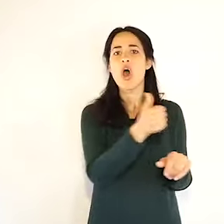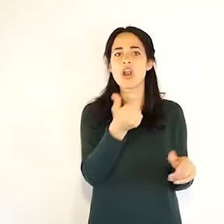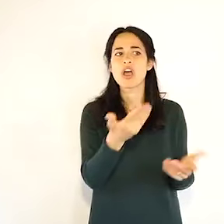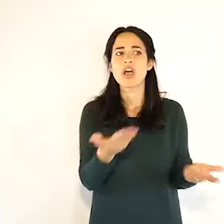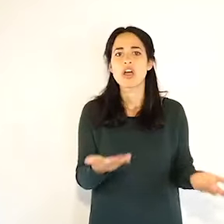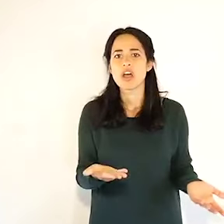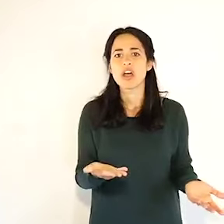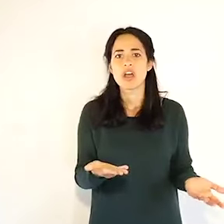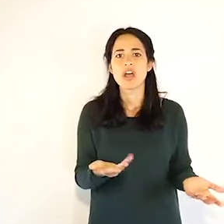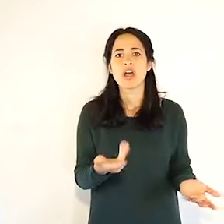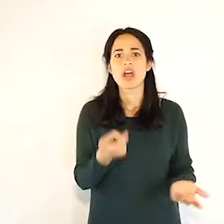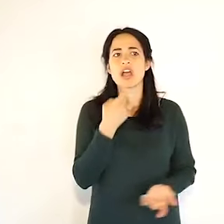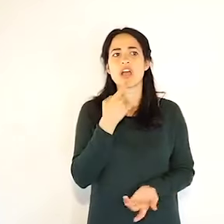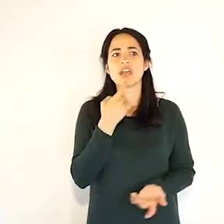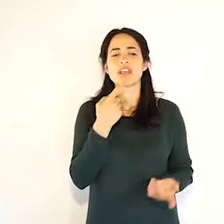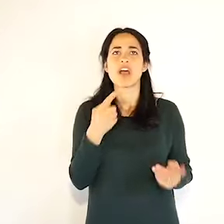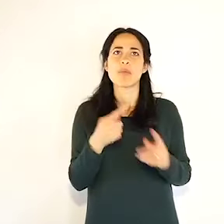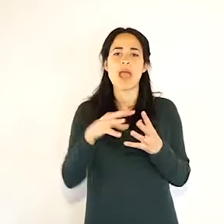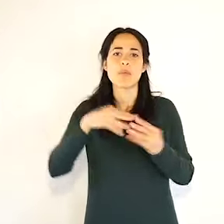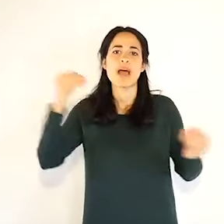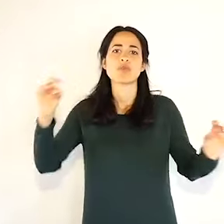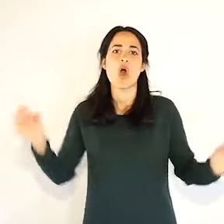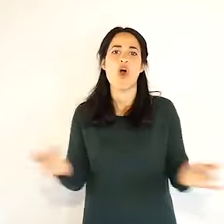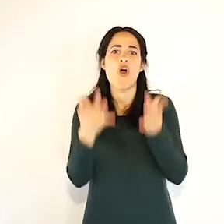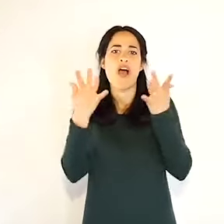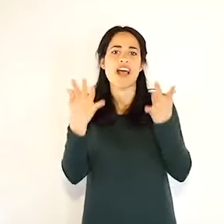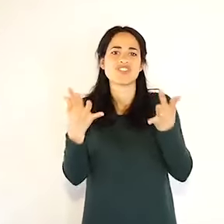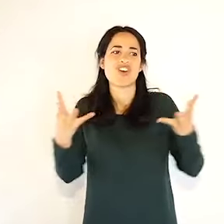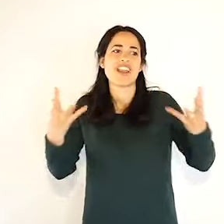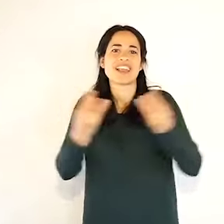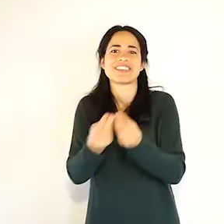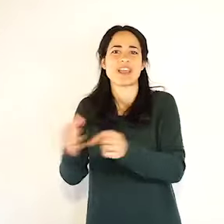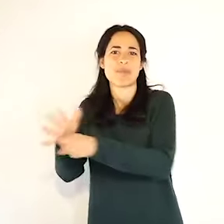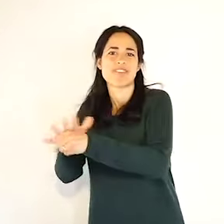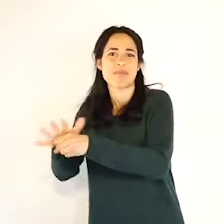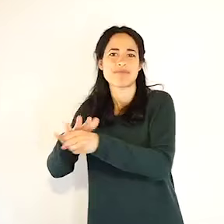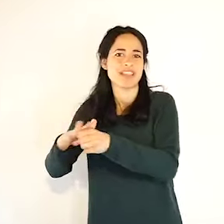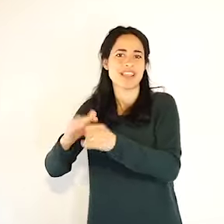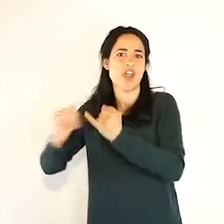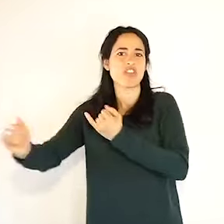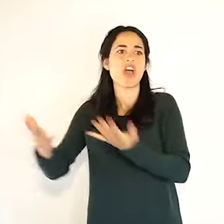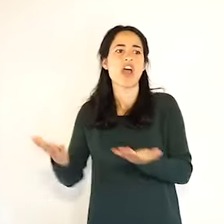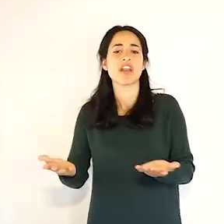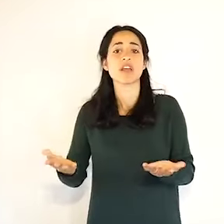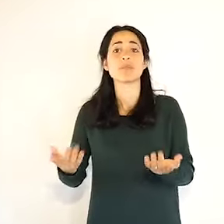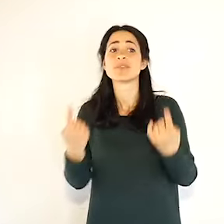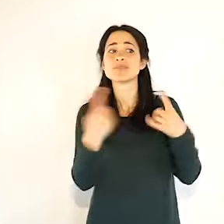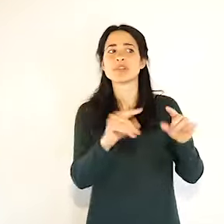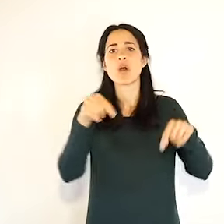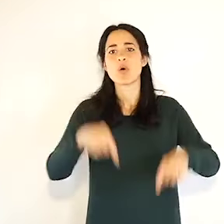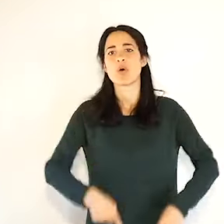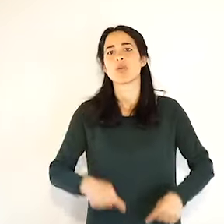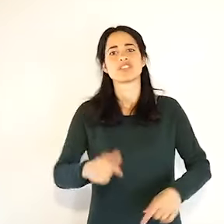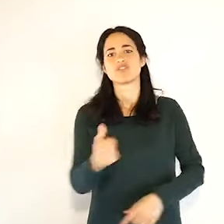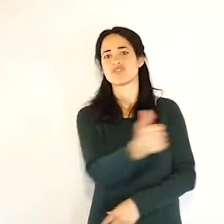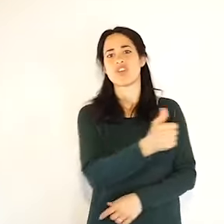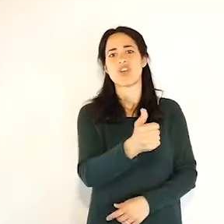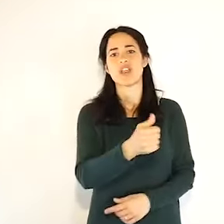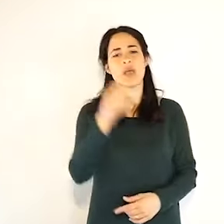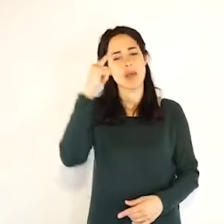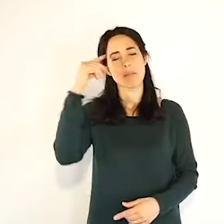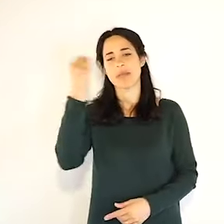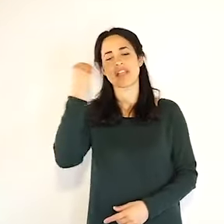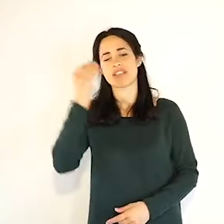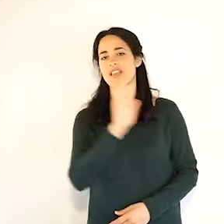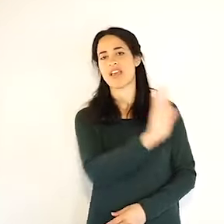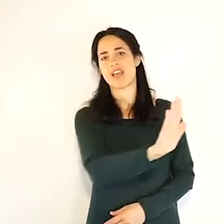avevano la Pasqua come occasione per stare insieme non lo potranno fare anche a loro va il mio pensiero esattamente come alle persone